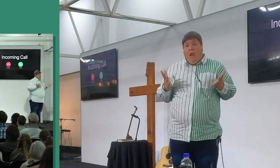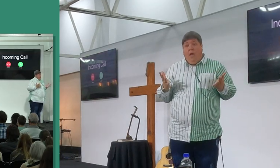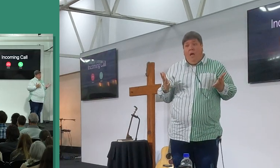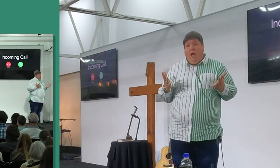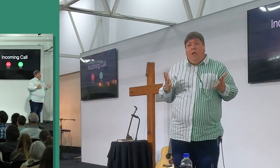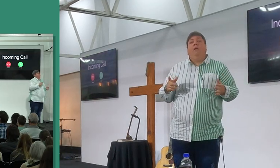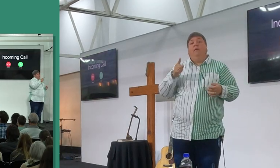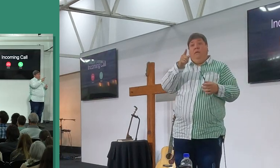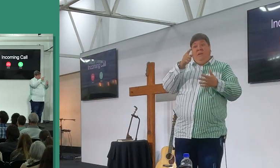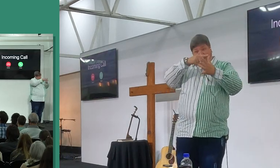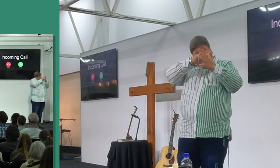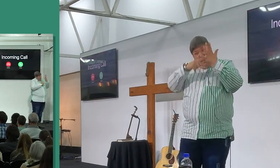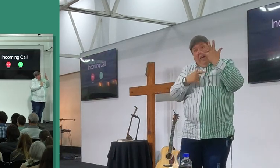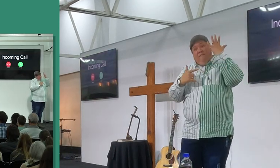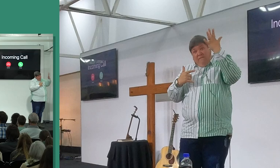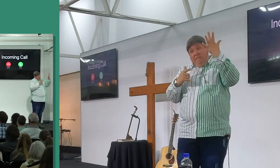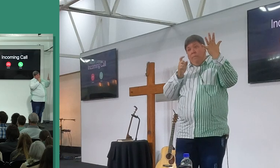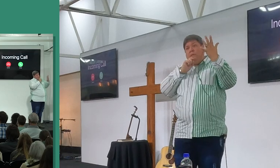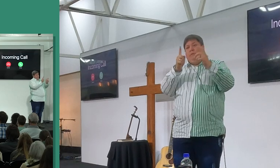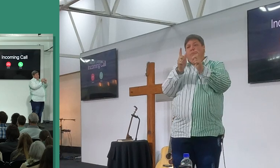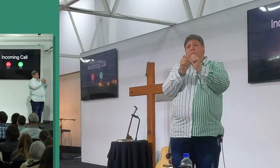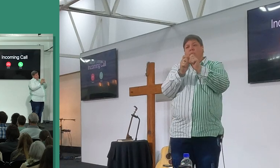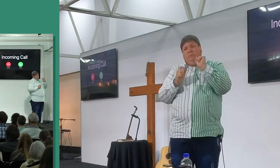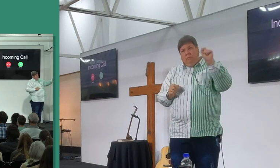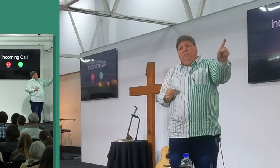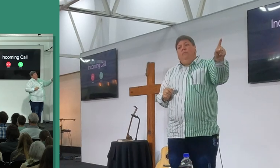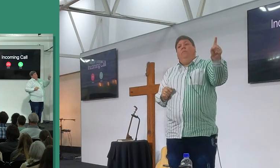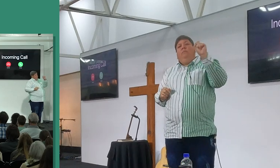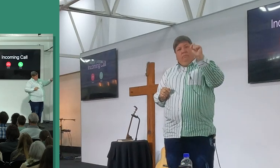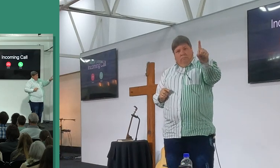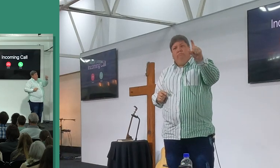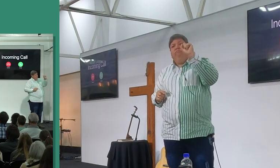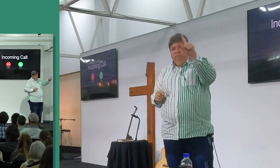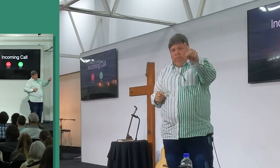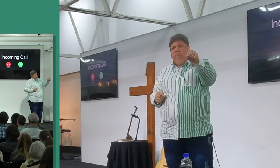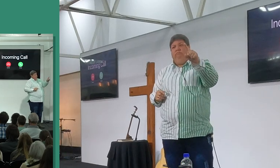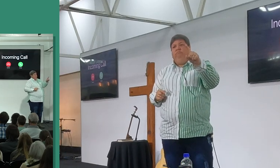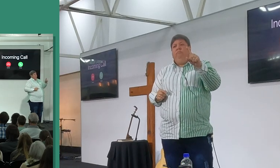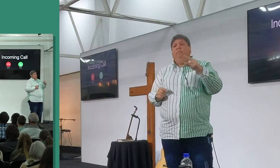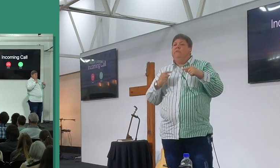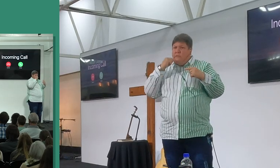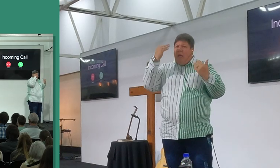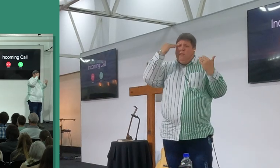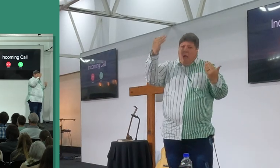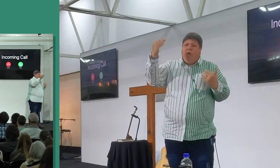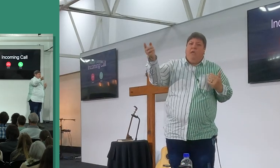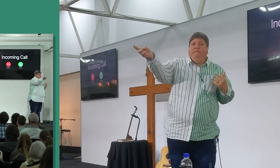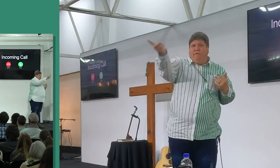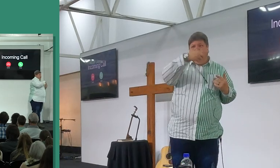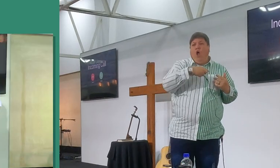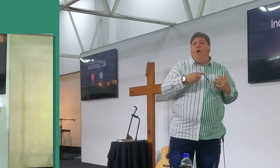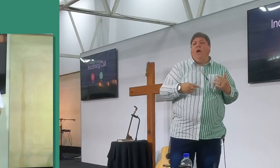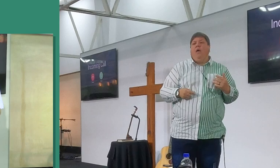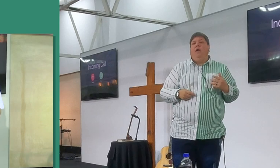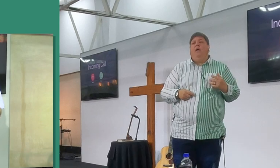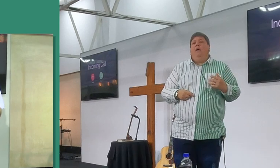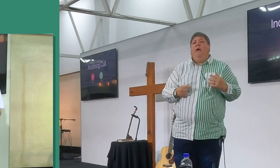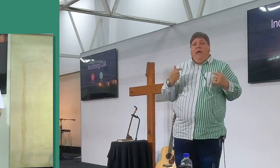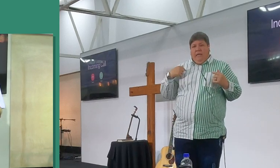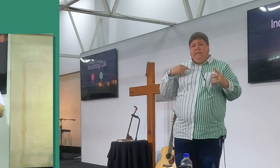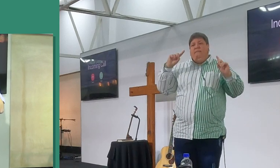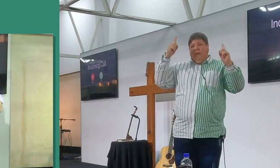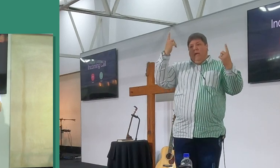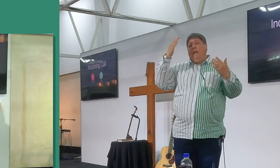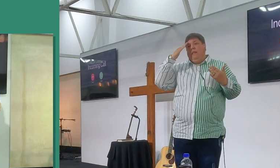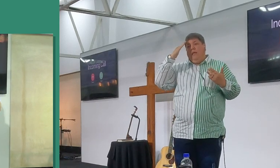bel, of stuur een whatsapp, of stuur een sms, of wat het ook al is, stuur vir daar die persoon, een dankie noot, en sê, ek is vir die heren dankbaar,